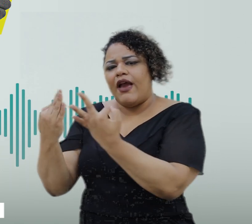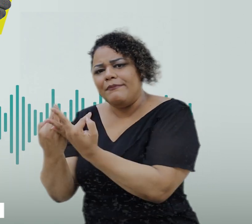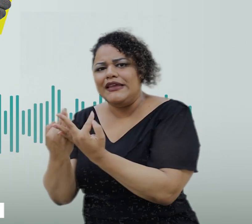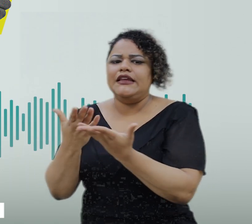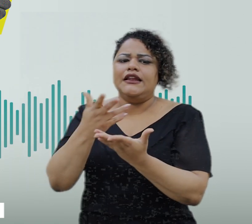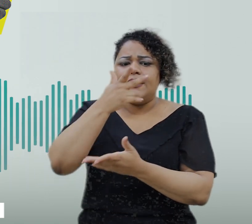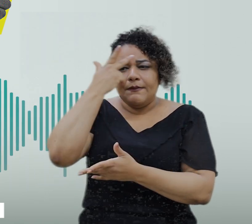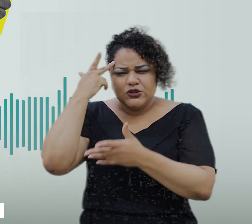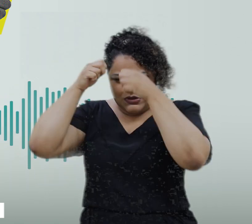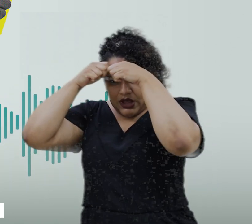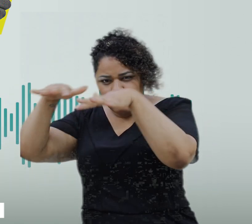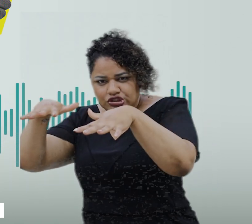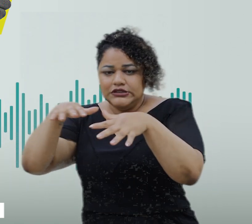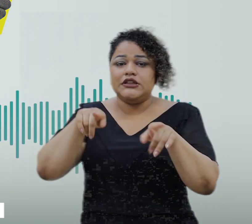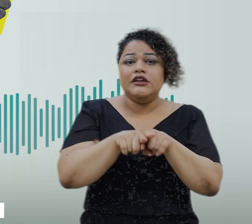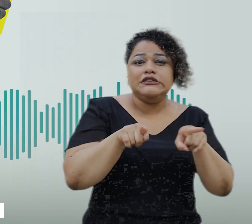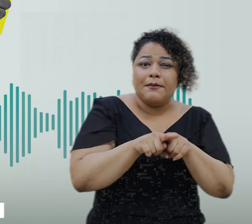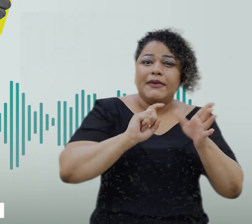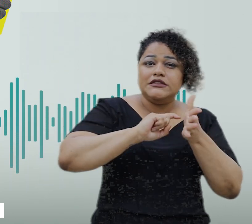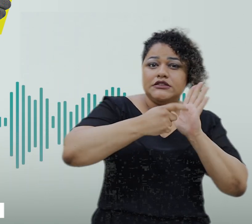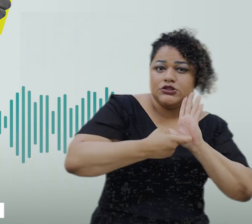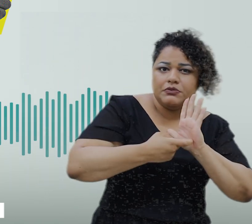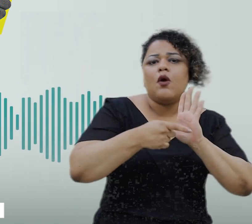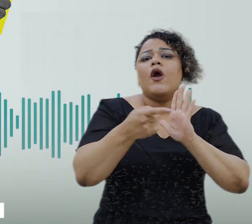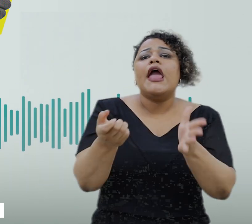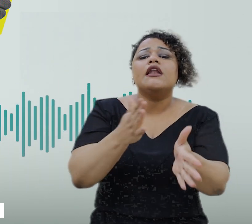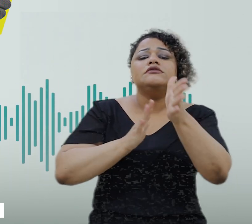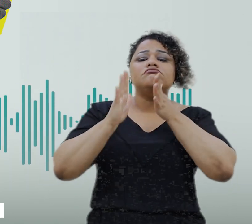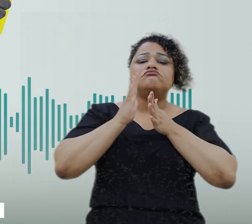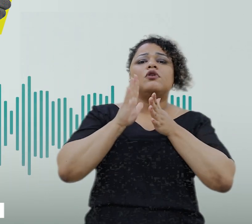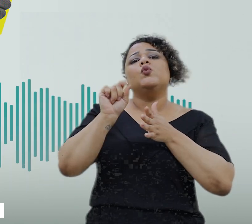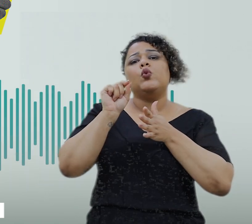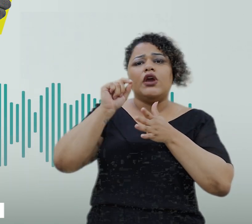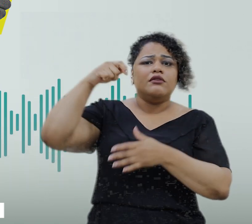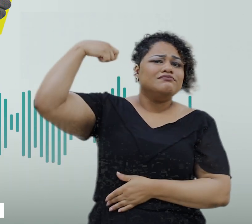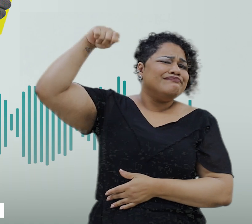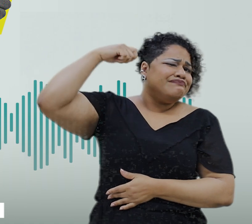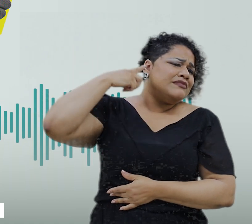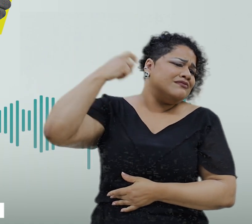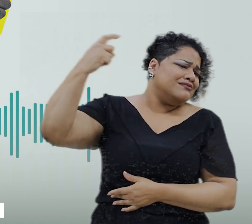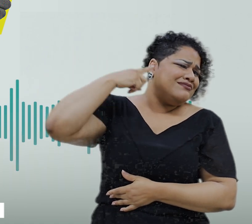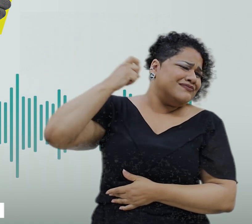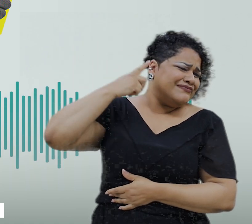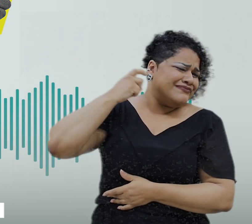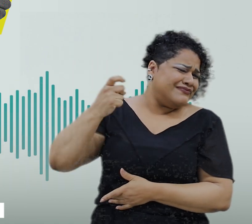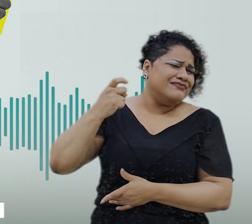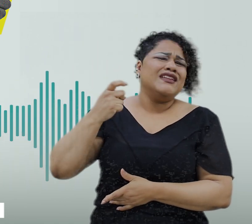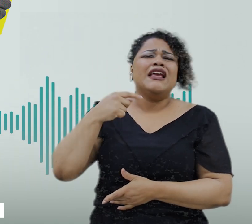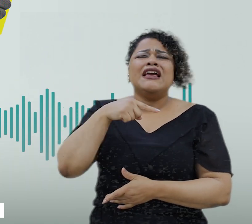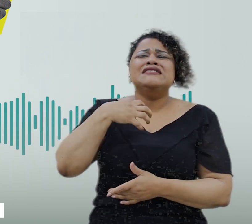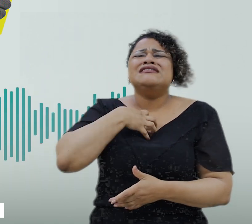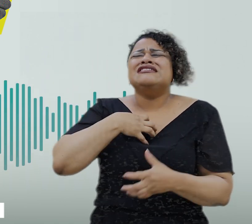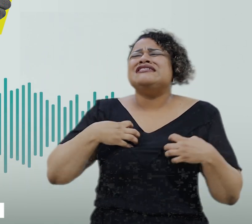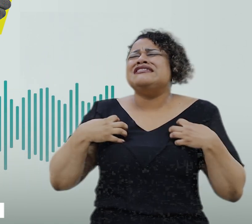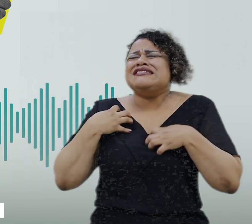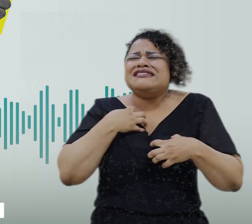de pessoas com síndrome de Down. E essas pessoas relatando o seguinte, que a sirene sonora, ela causa alta